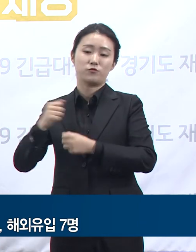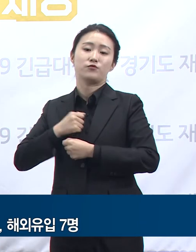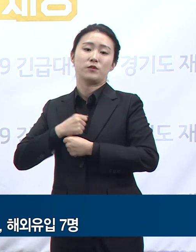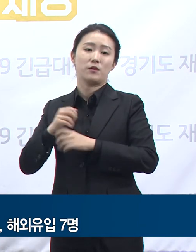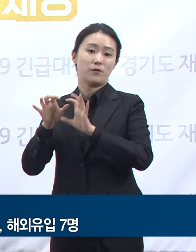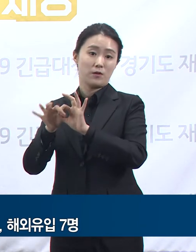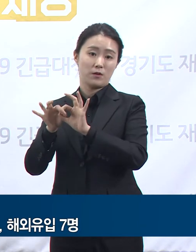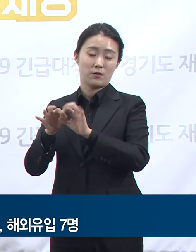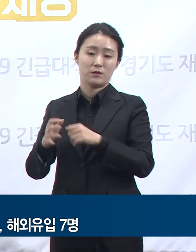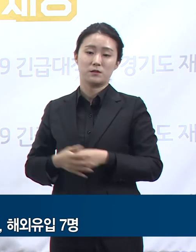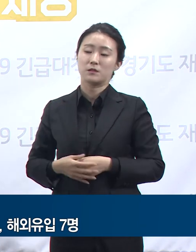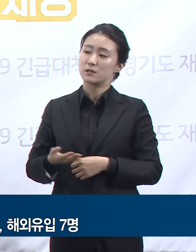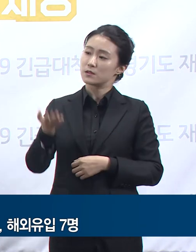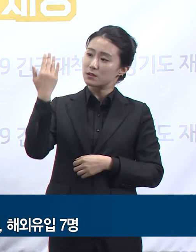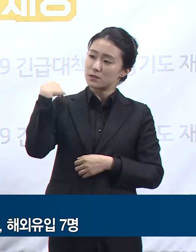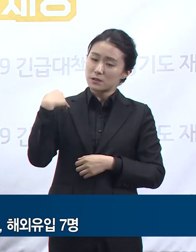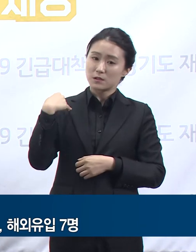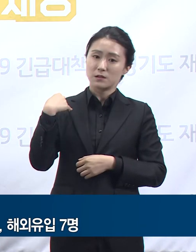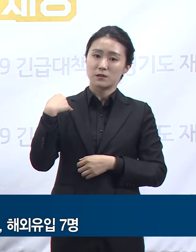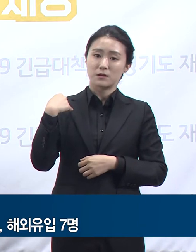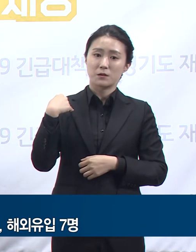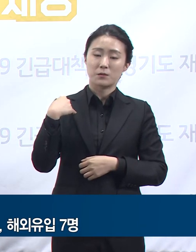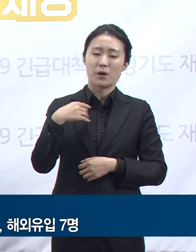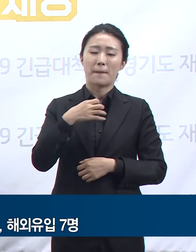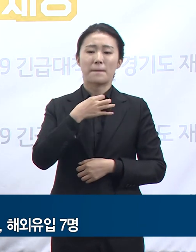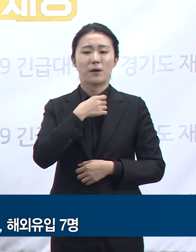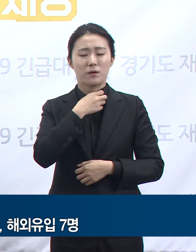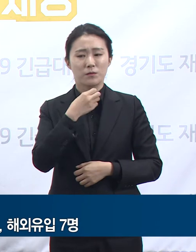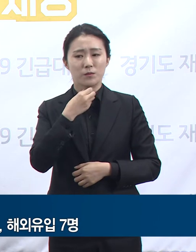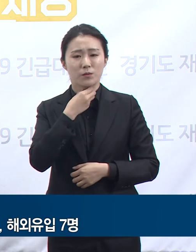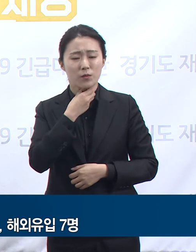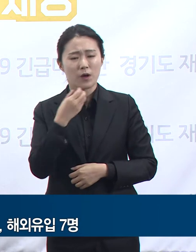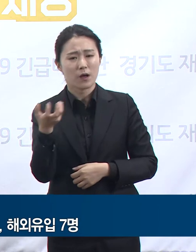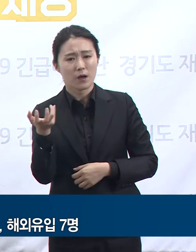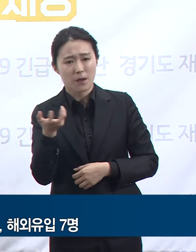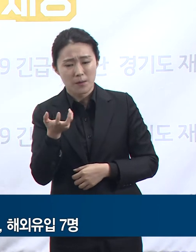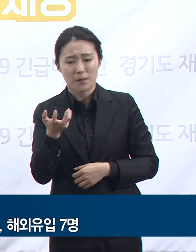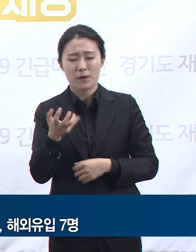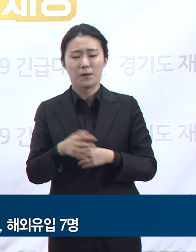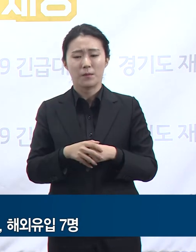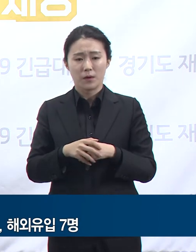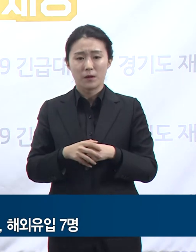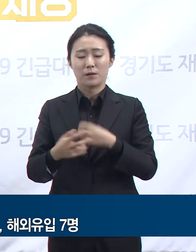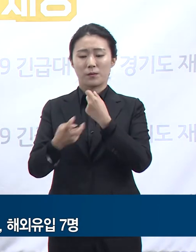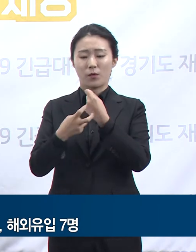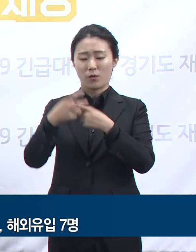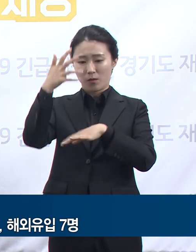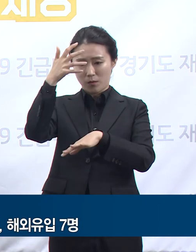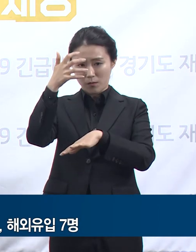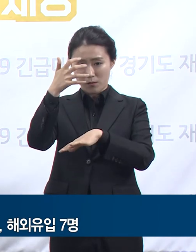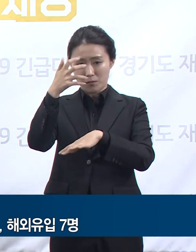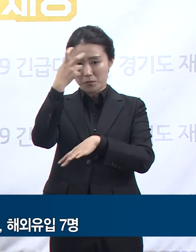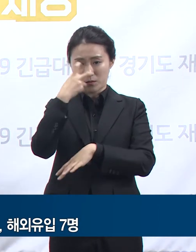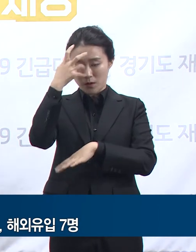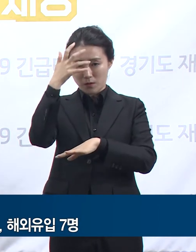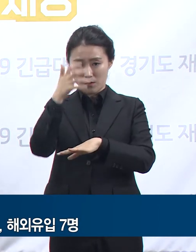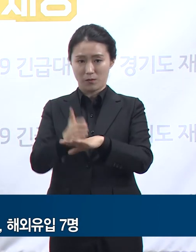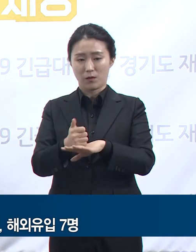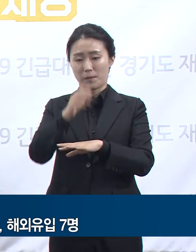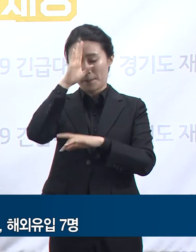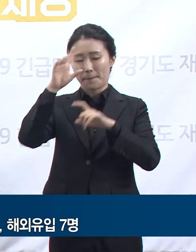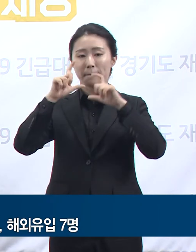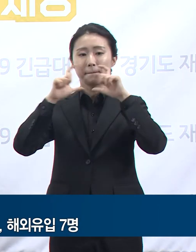20일 인후통 등 증상 발현 후 의료기관 선별검사에서 확진되었습니다. 이들 신규 확진자 3명의 감염